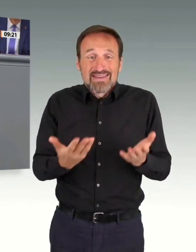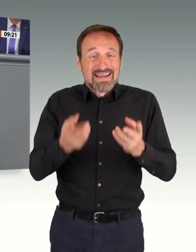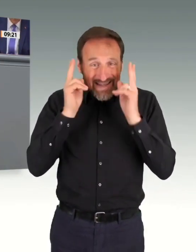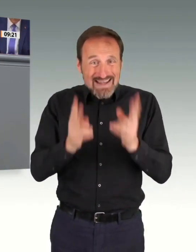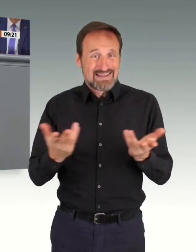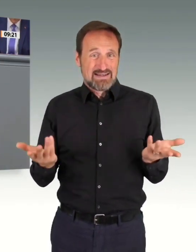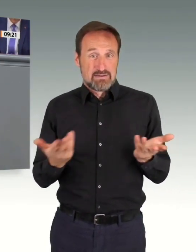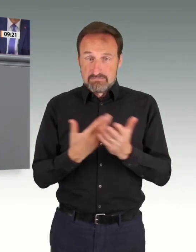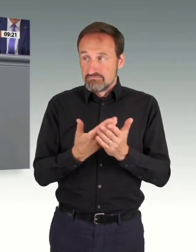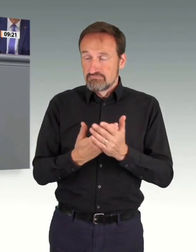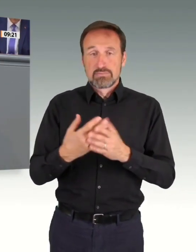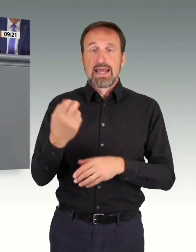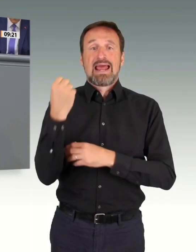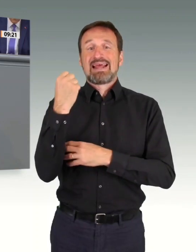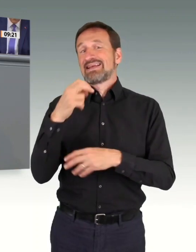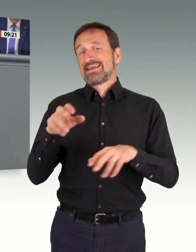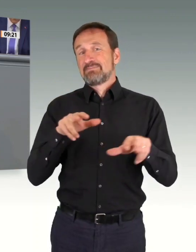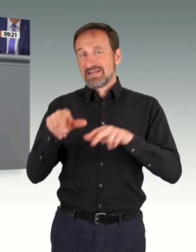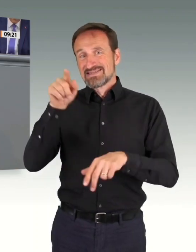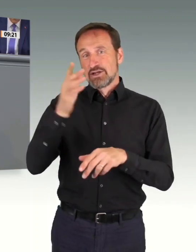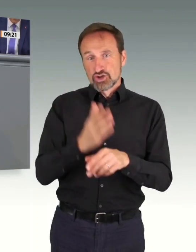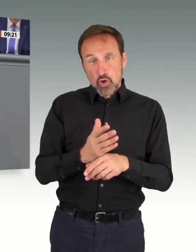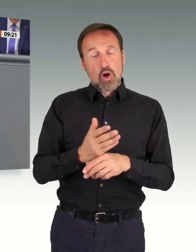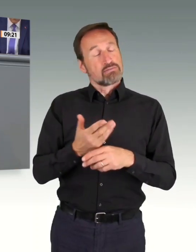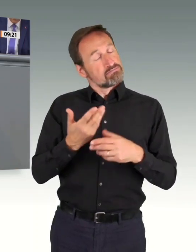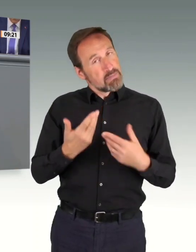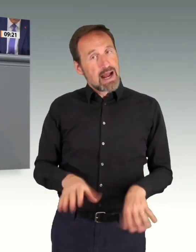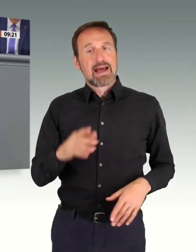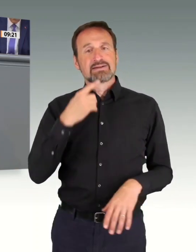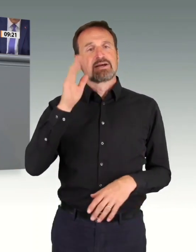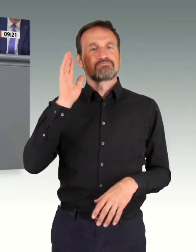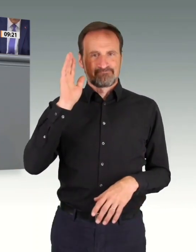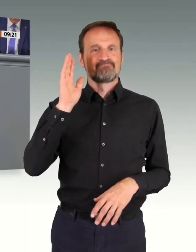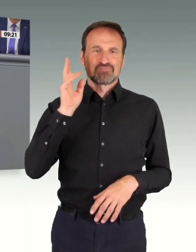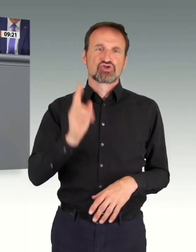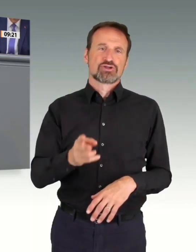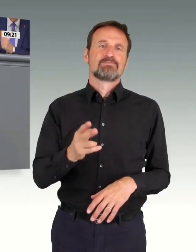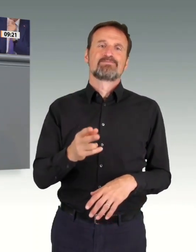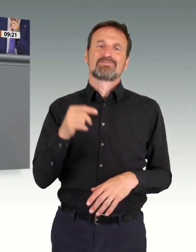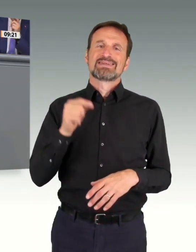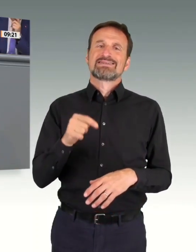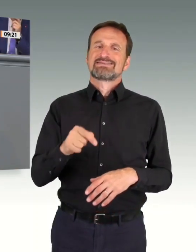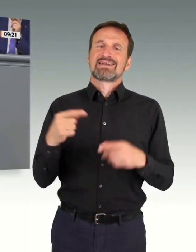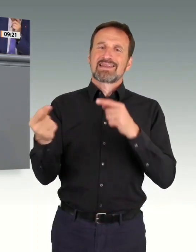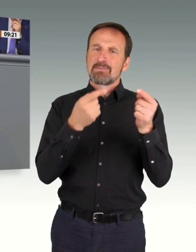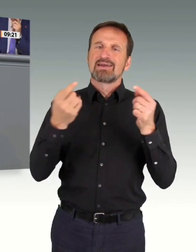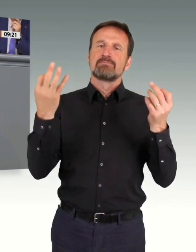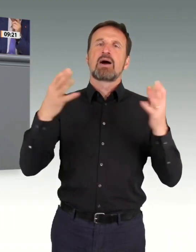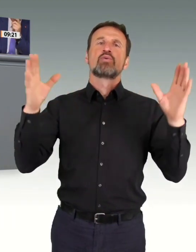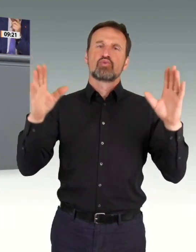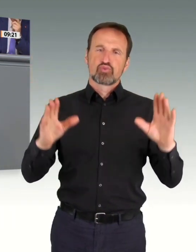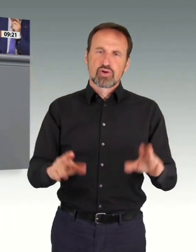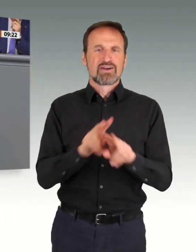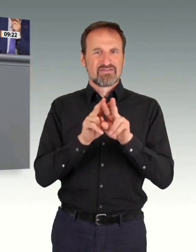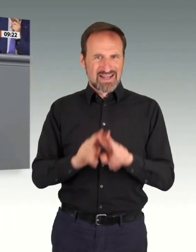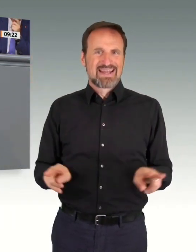notwendig waren. Und diese Veränderungen sind jetzt öffentlich benannt. Wir brauchen echte Technologieoffenheit. Es darf keine